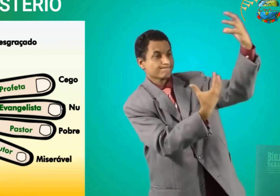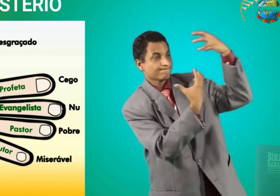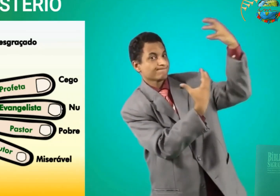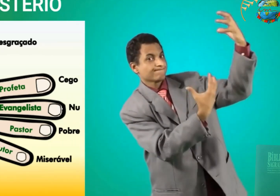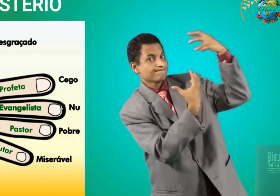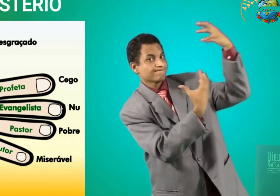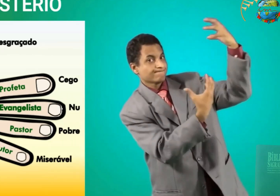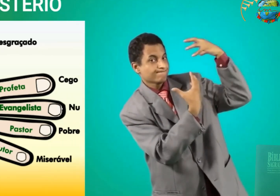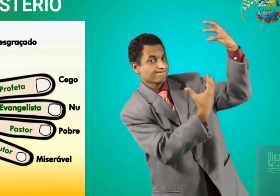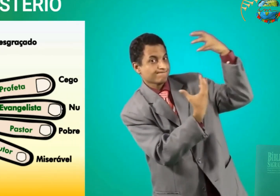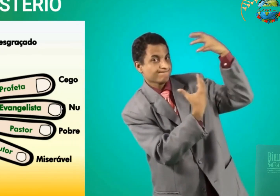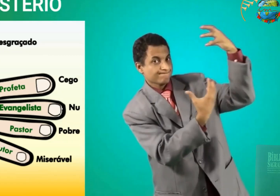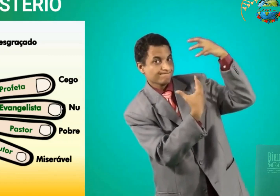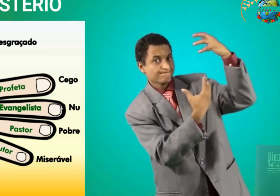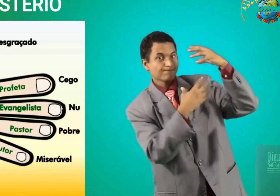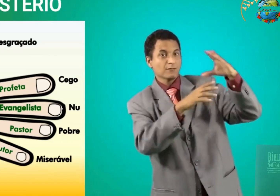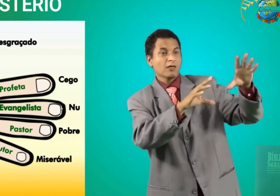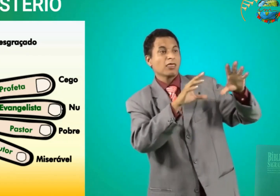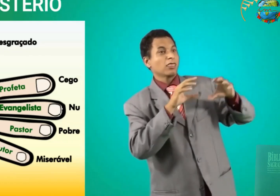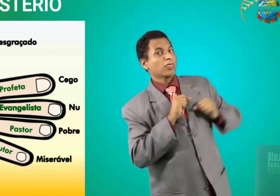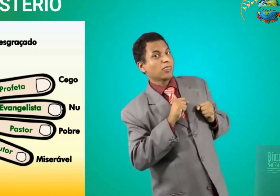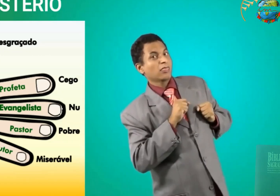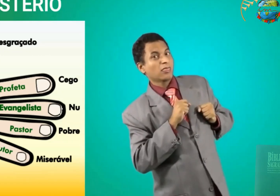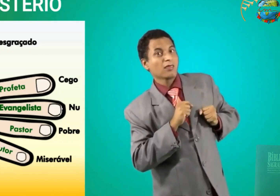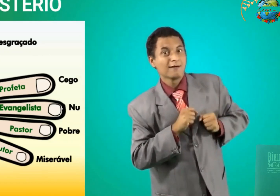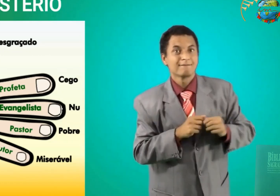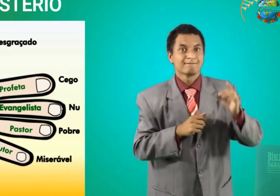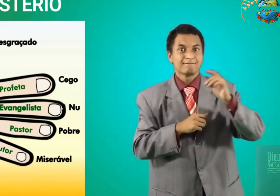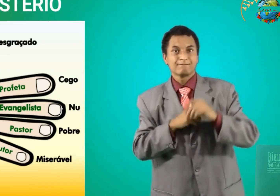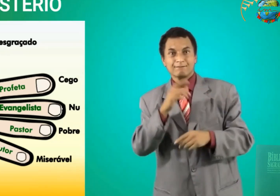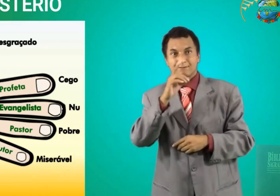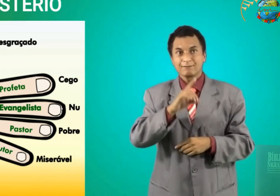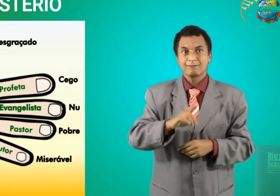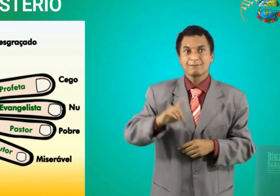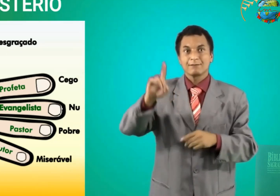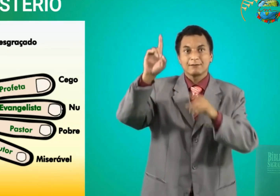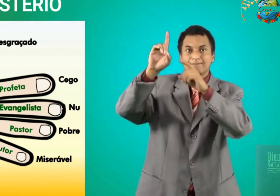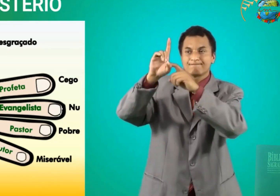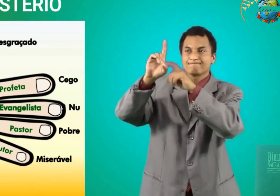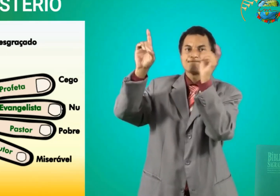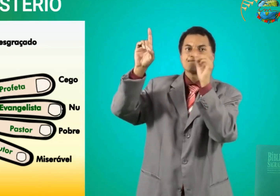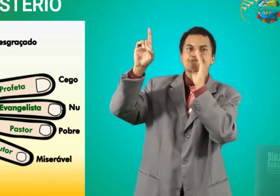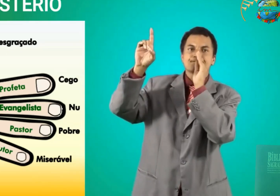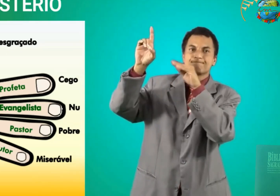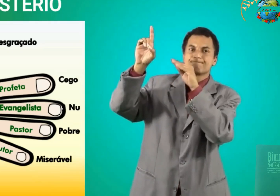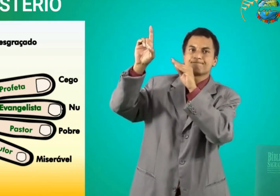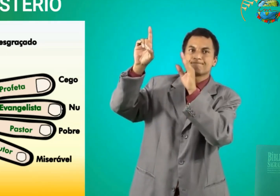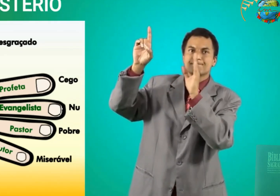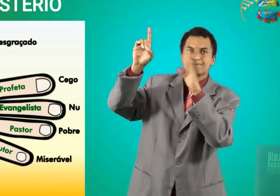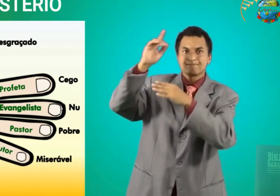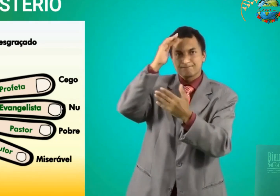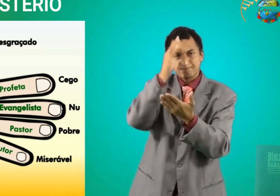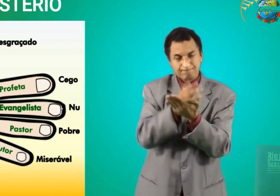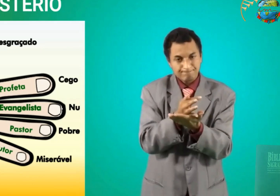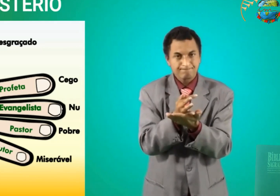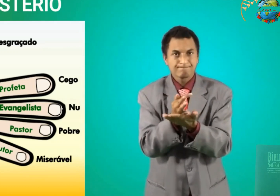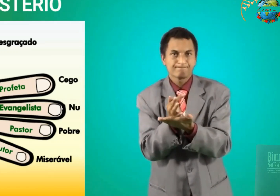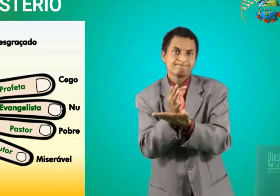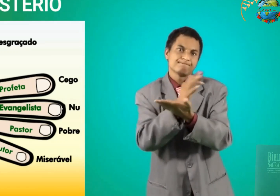Começa a aceitar as influências do mundo E se torna autônomo de Deus Abandona